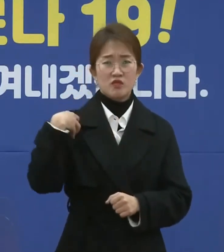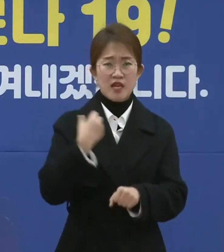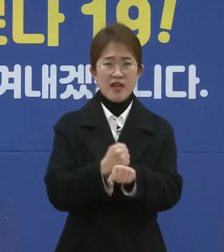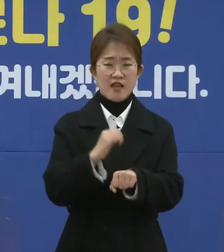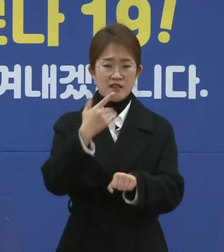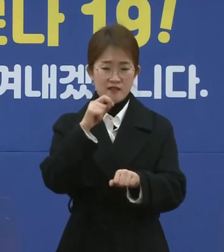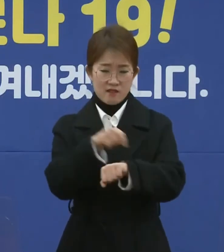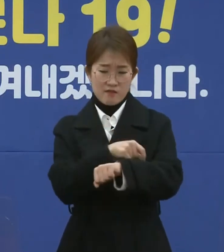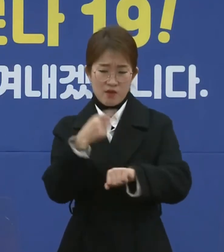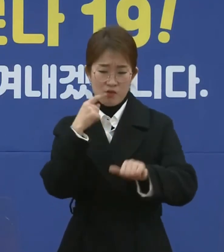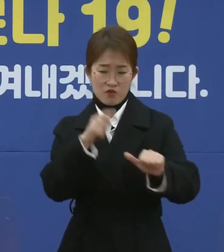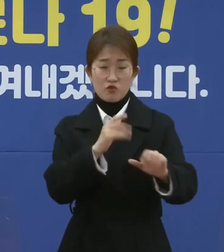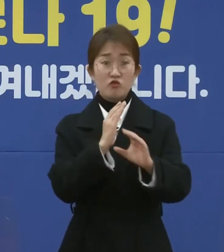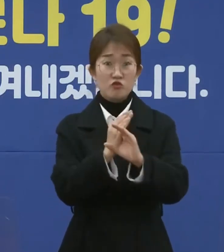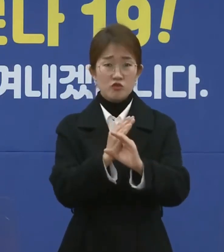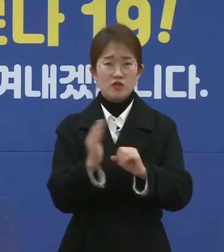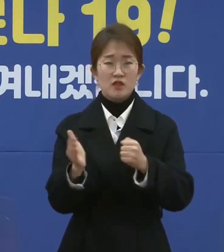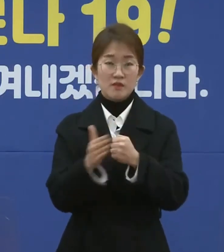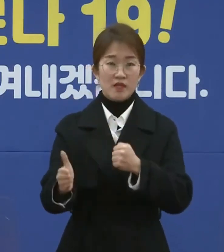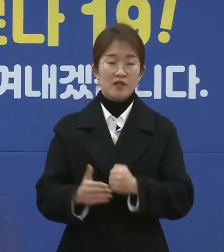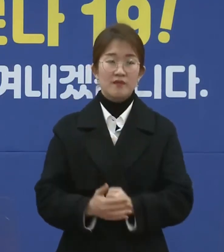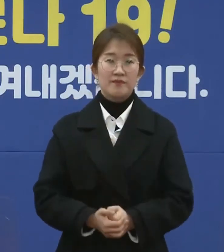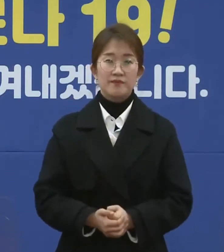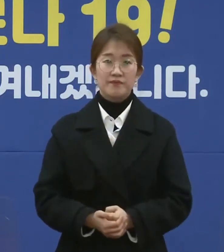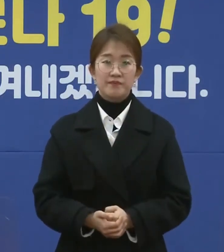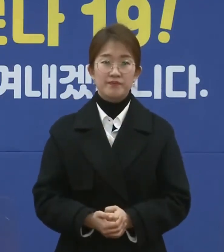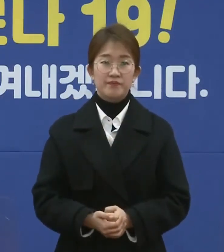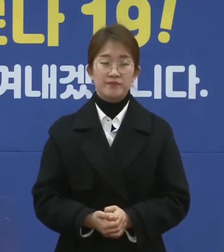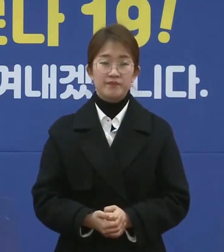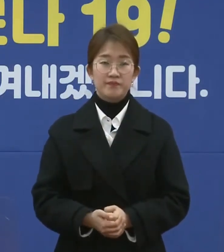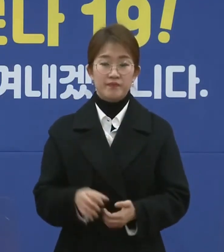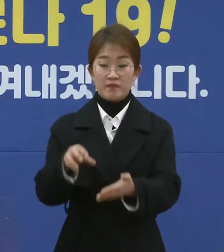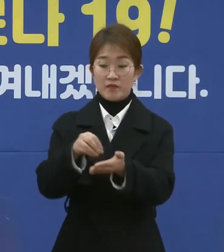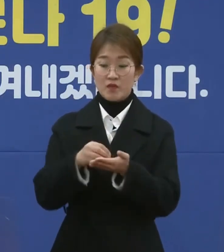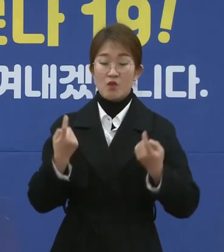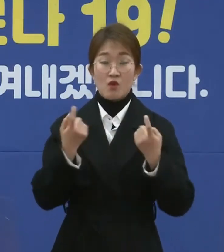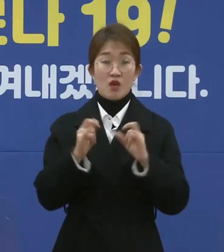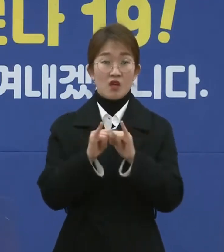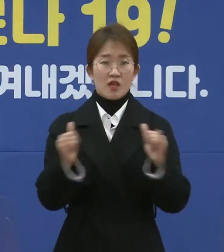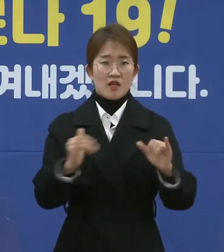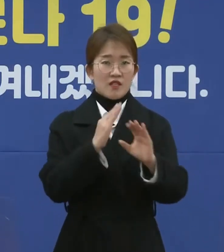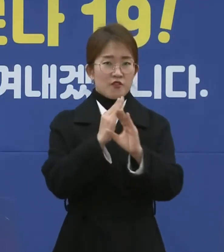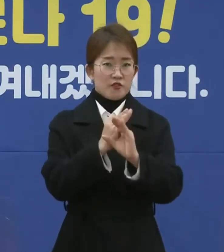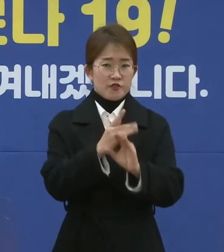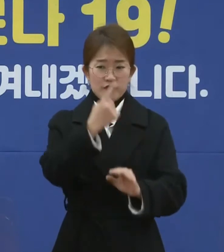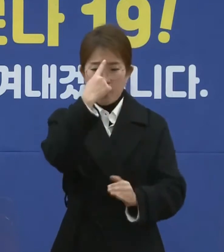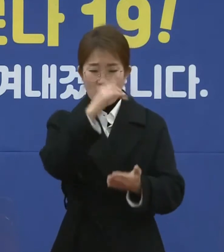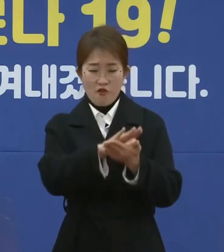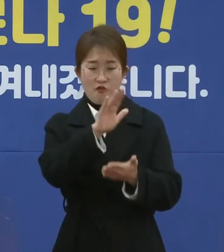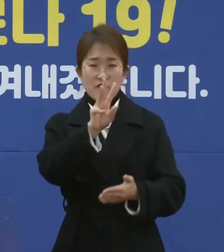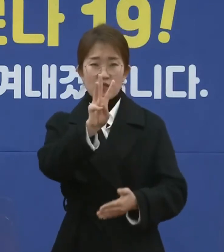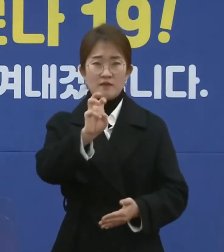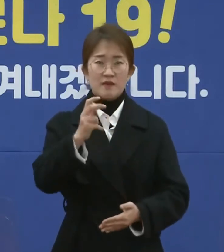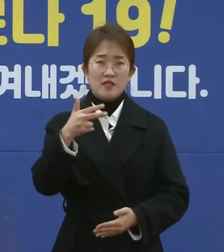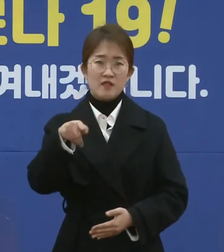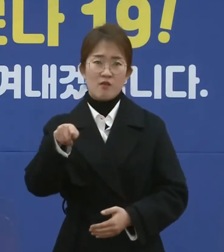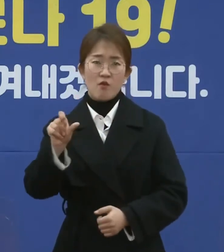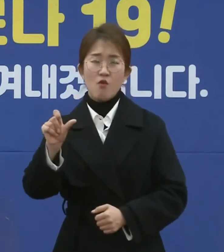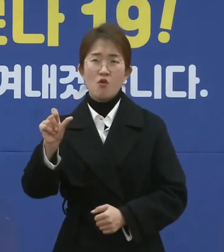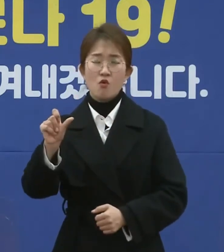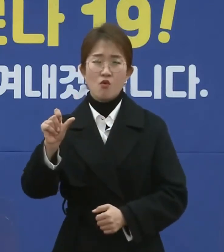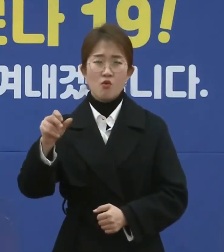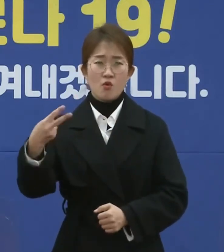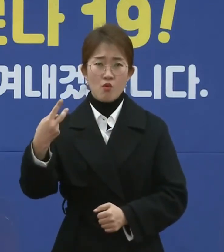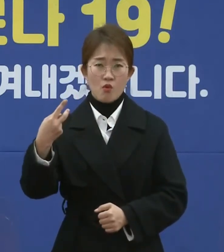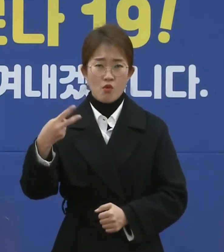계속해서 발열 중입니다. 그래서 입도객 중에 37.5도씨의 발열 기준을 넘으신